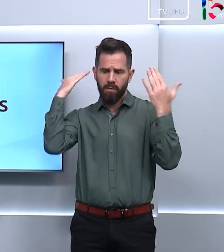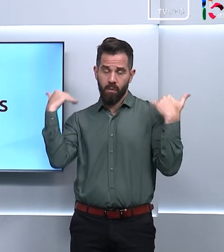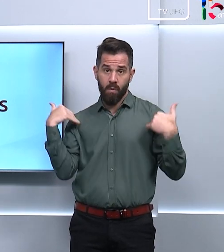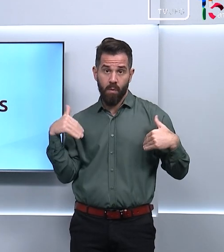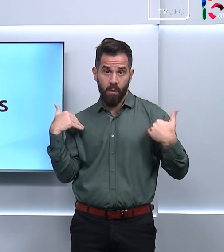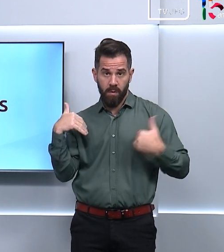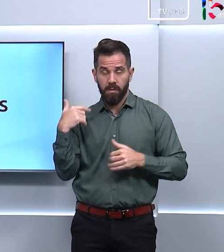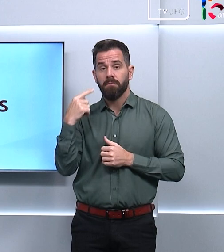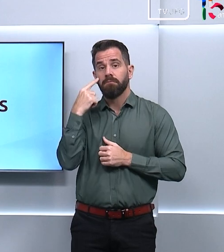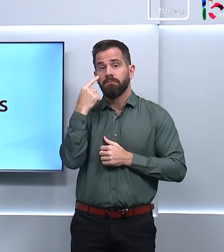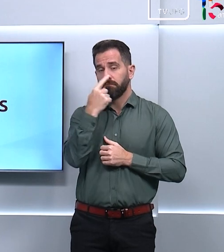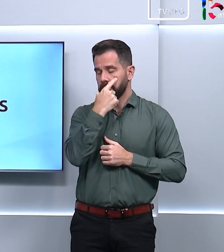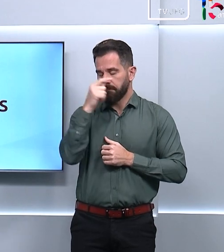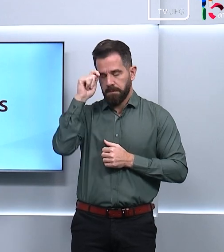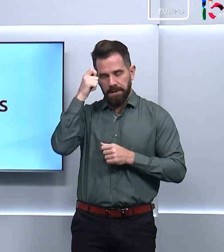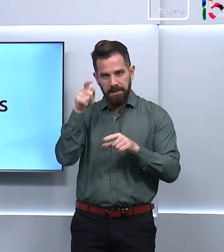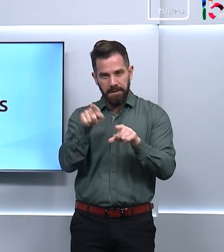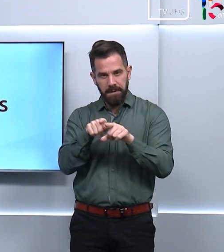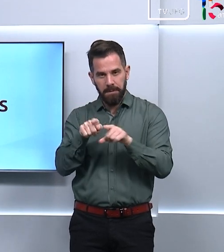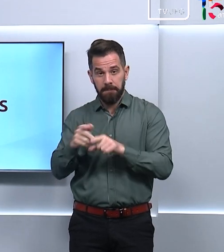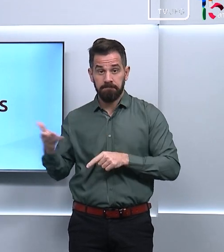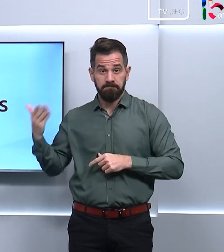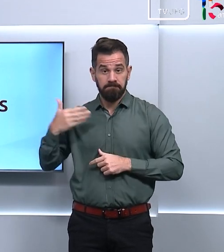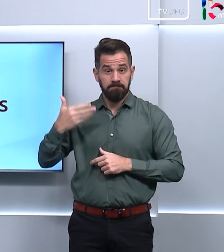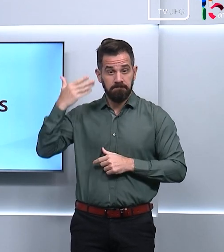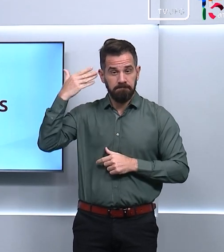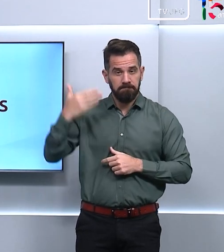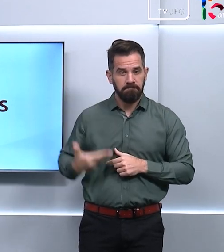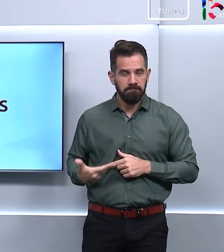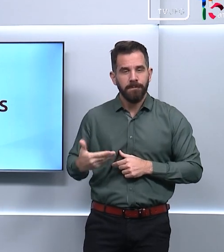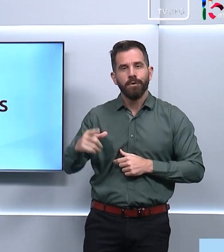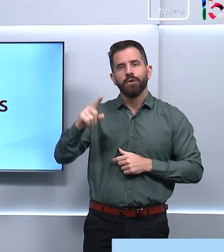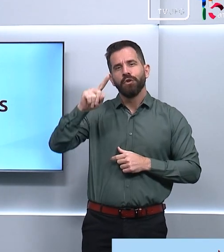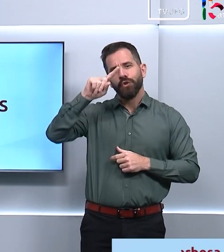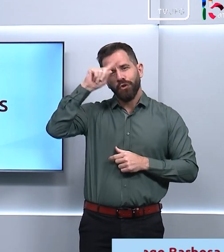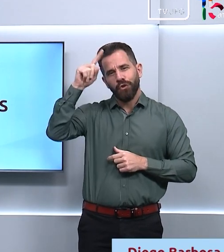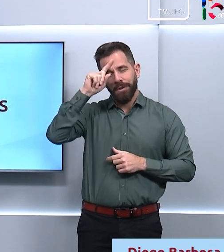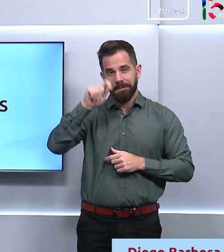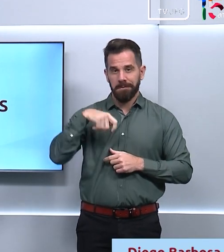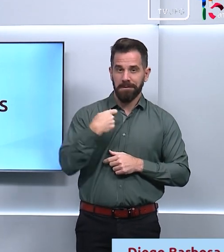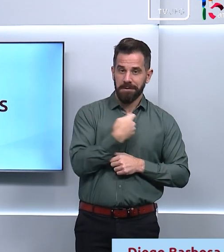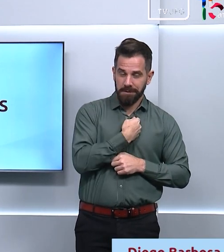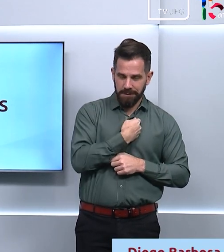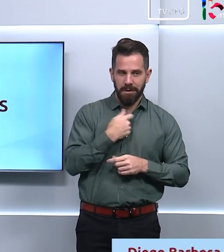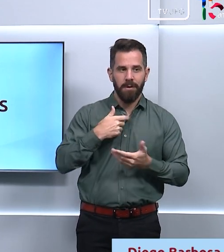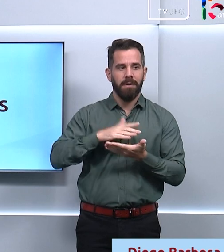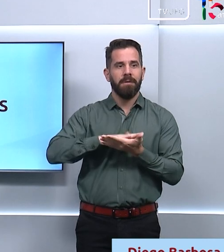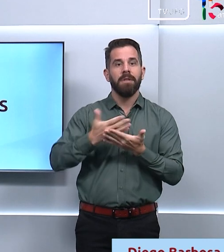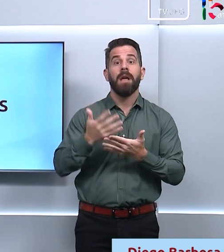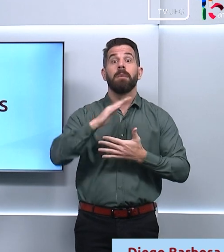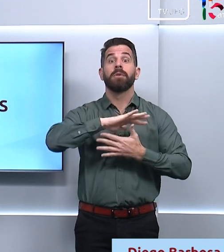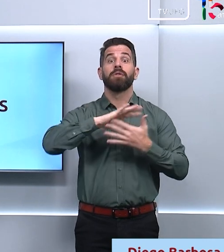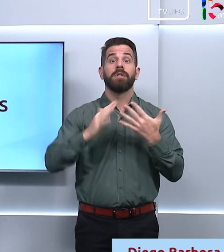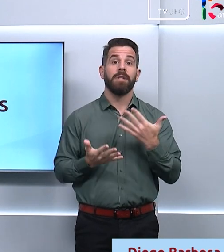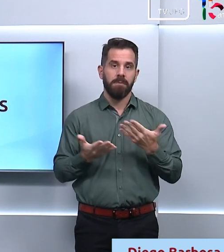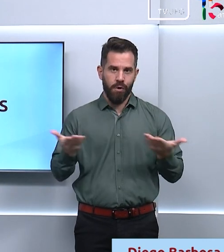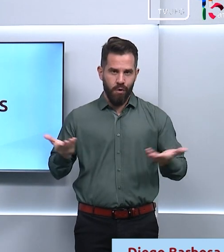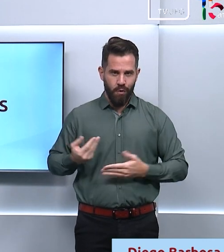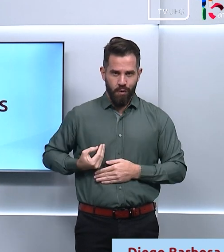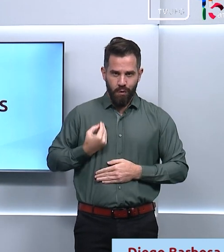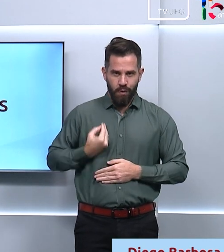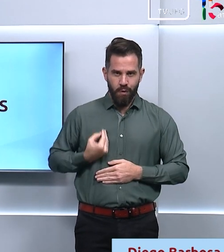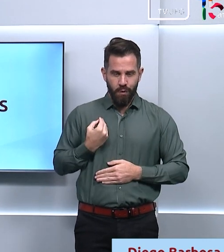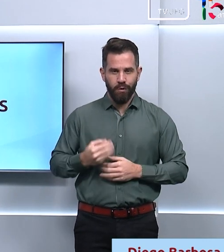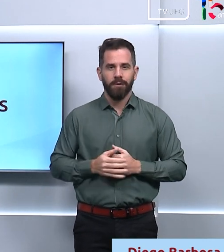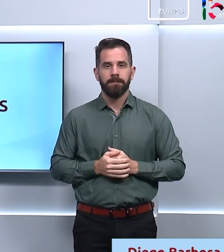lisos e olhos também escuros. Ao meu lado esquerdo está o professor Diego Barbosa, que faz a interpretação para Libras no programa de